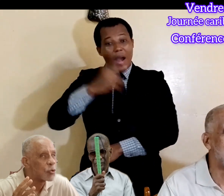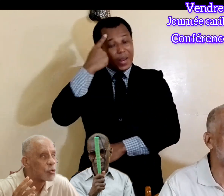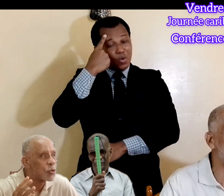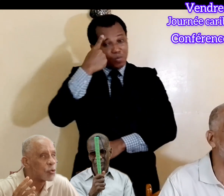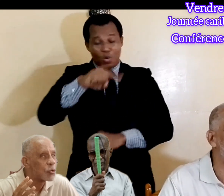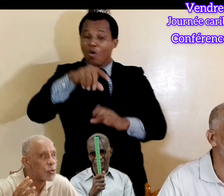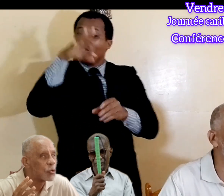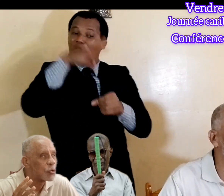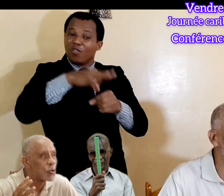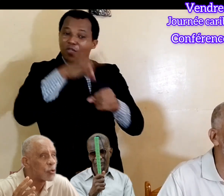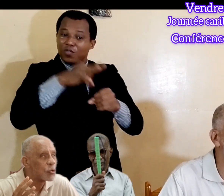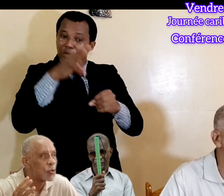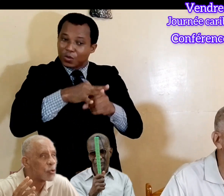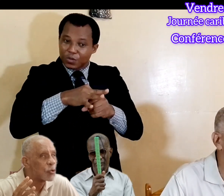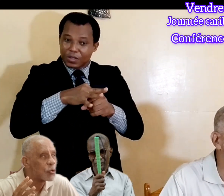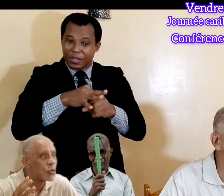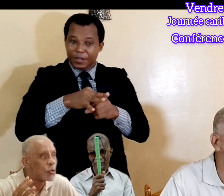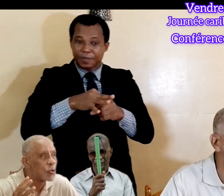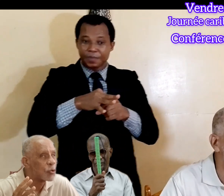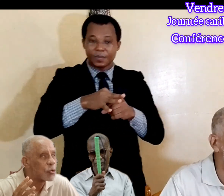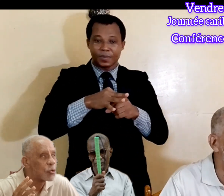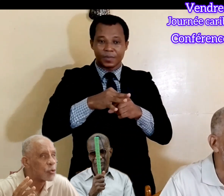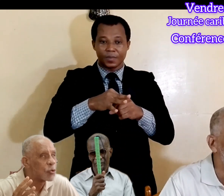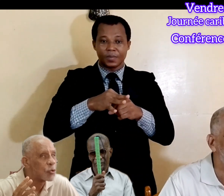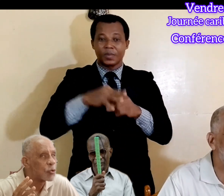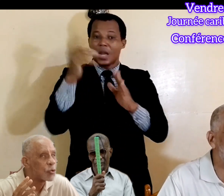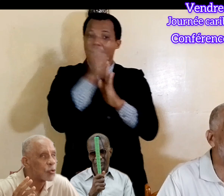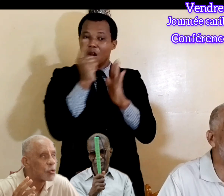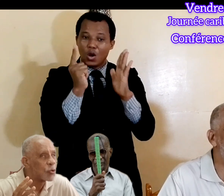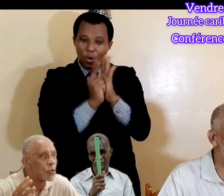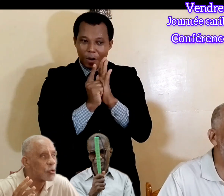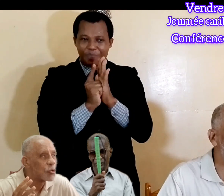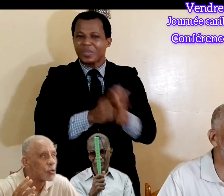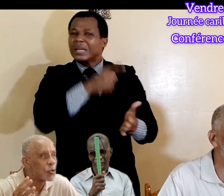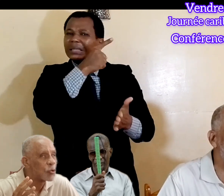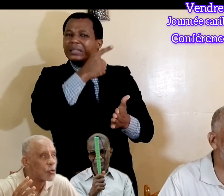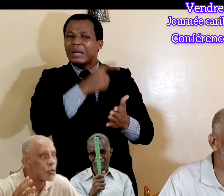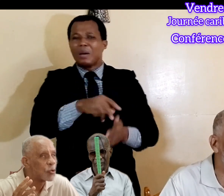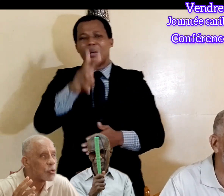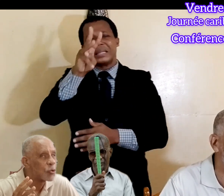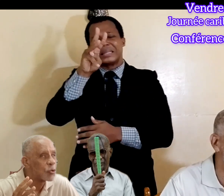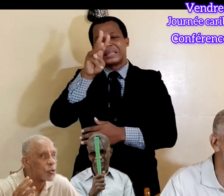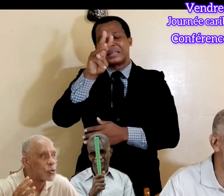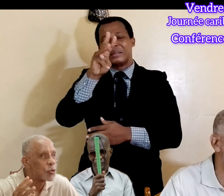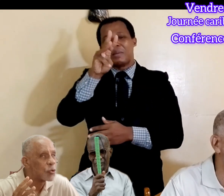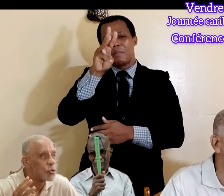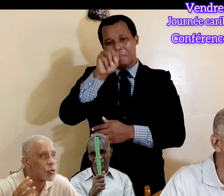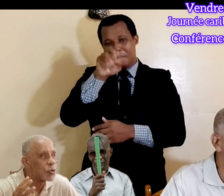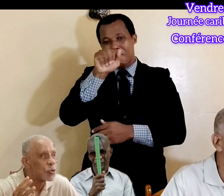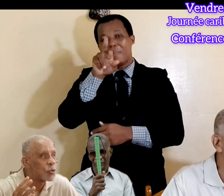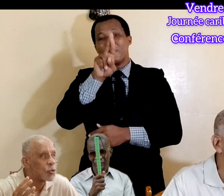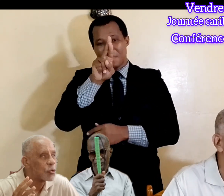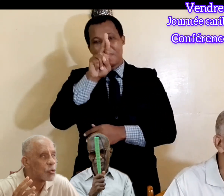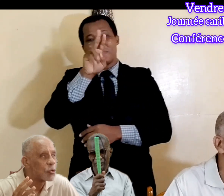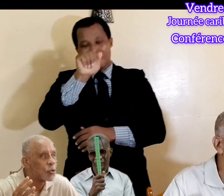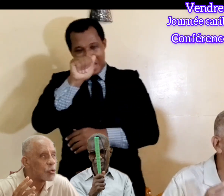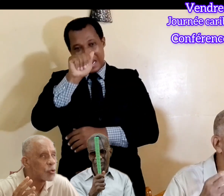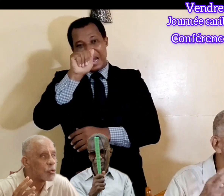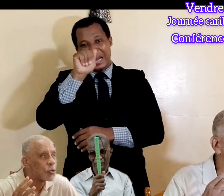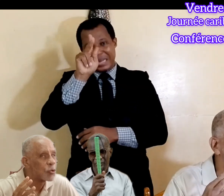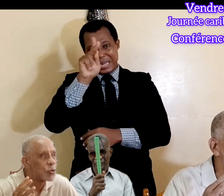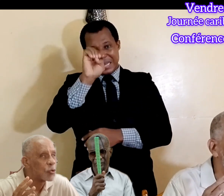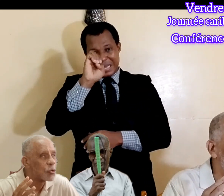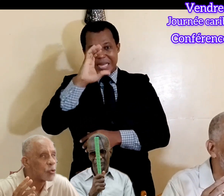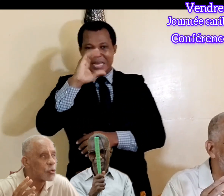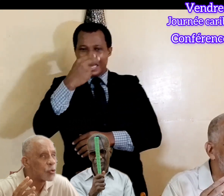ratification du créité de Marrakech. Sa traité de Marrakech là est liée, chers amis, son